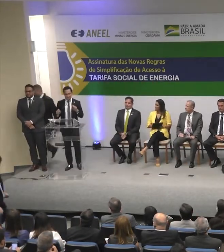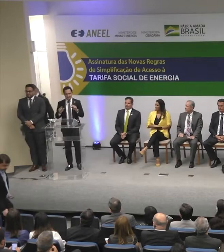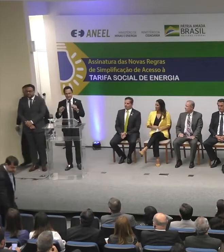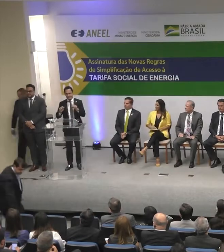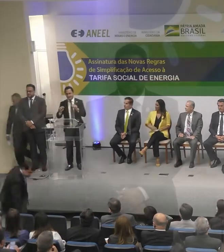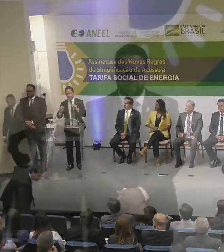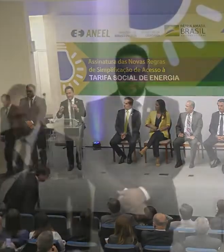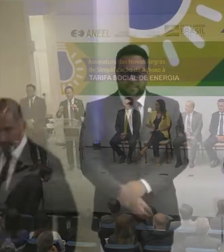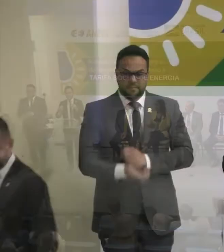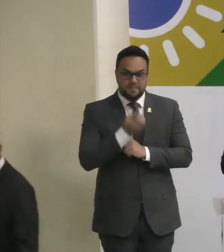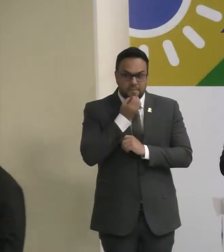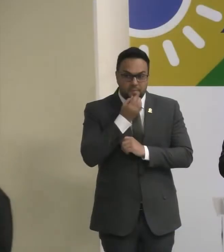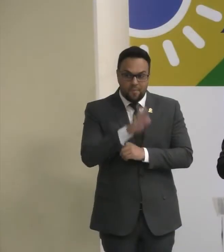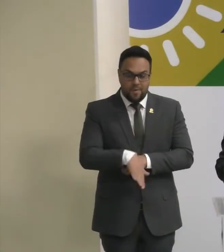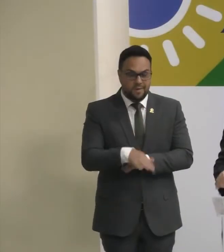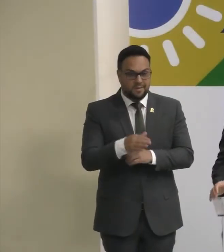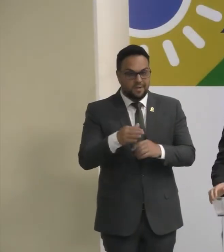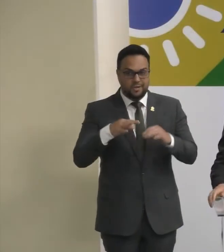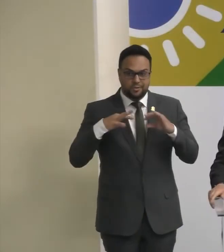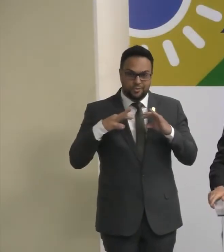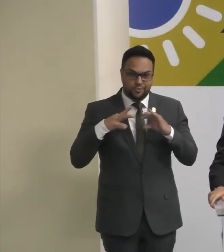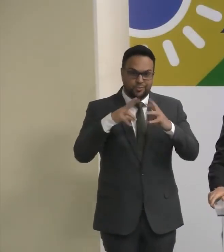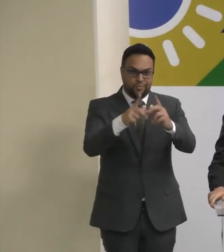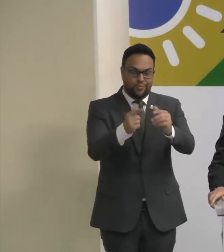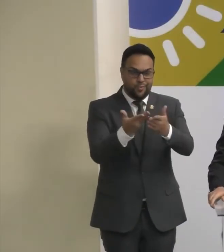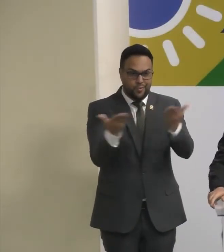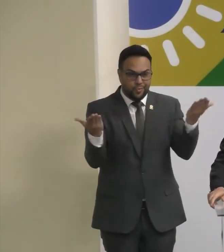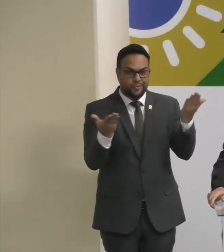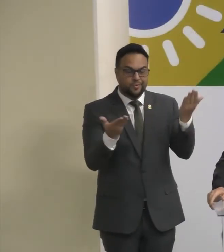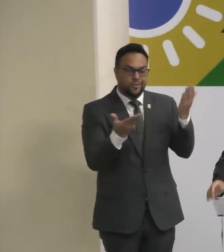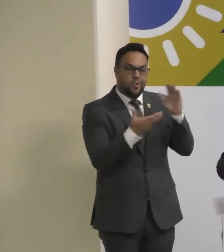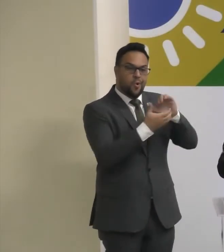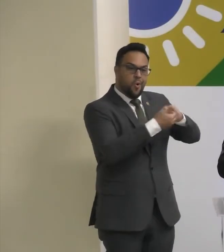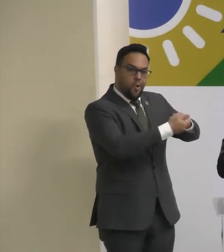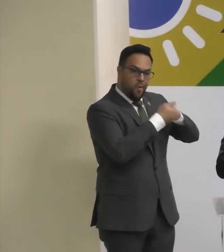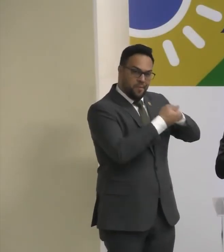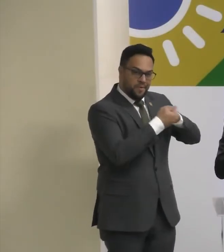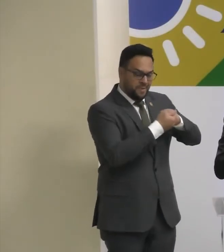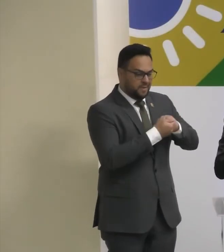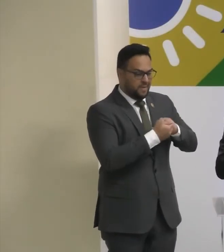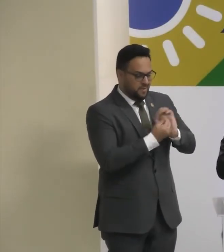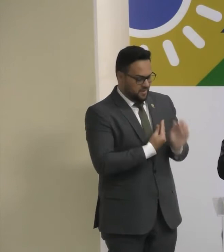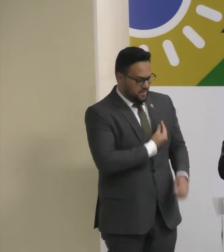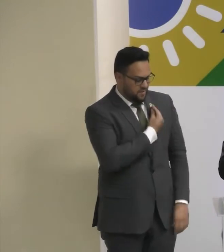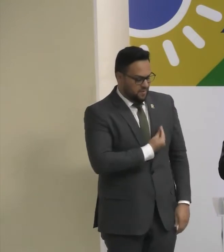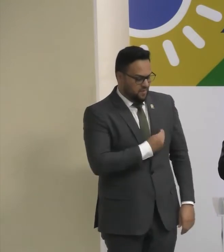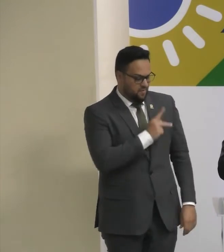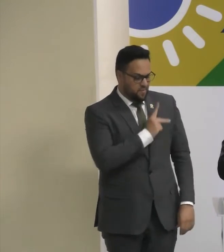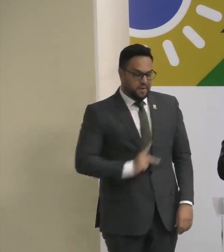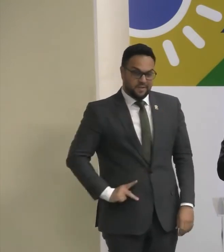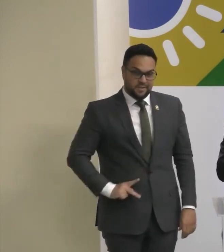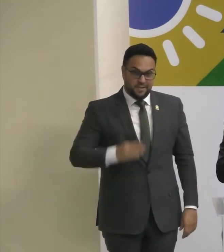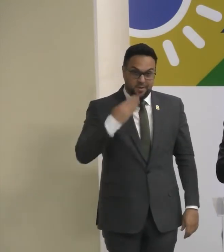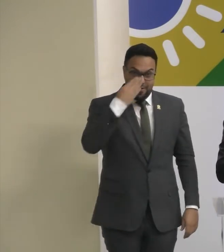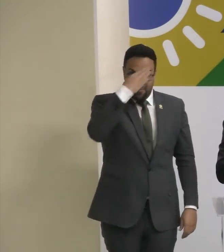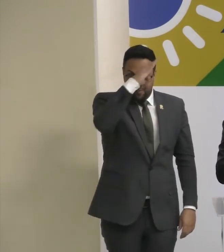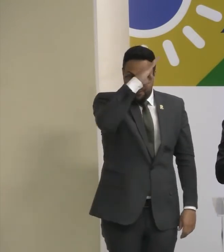Boa tarde A todos Queria cumprimentar Aqui a mesa Pelo nosso presidente Jair Messias Bolsonaro